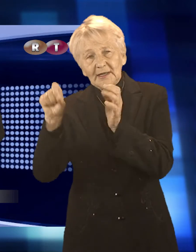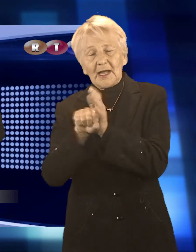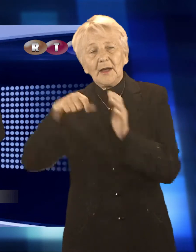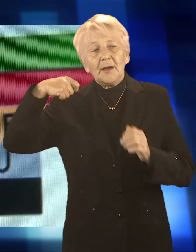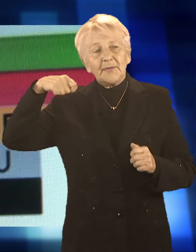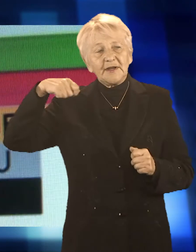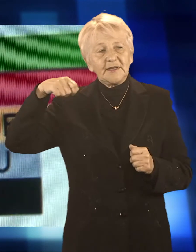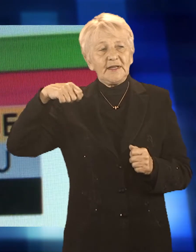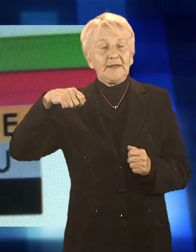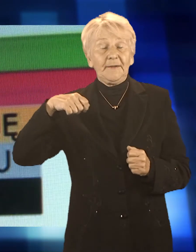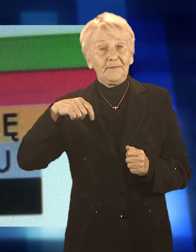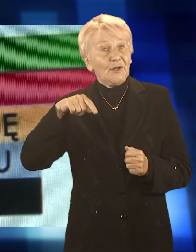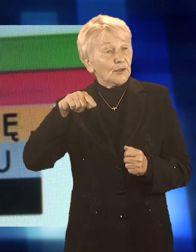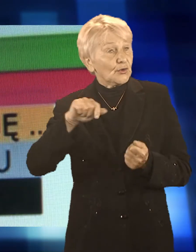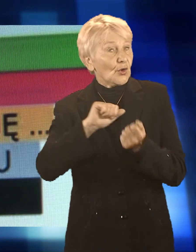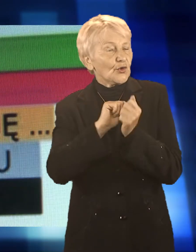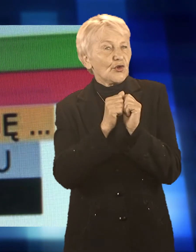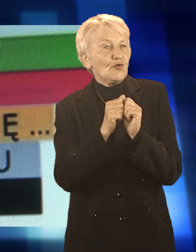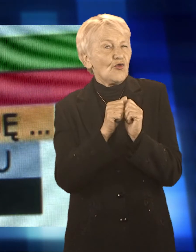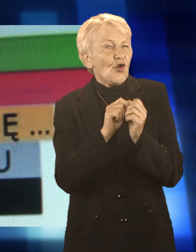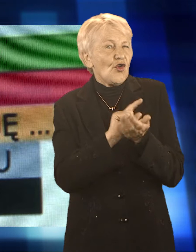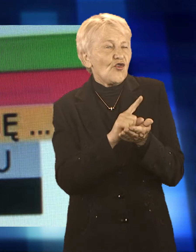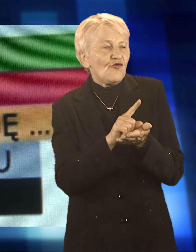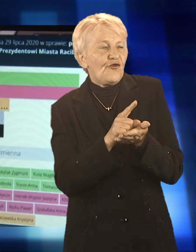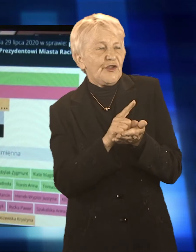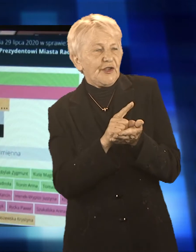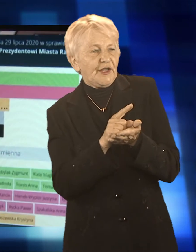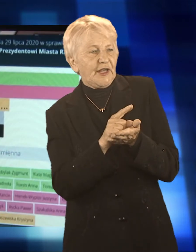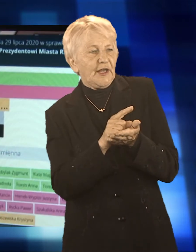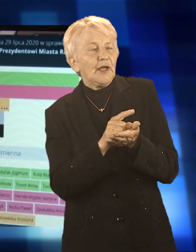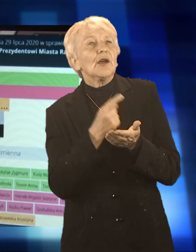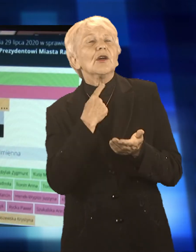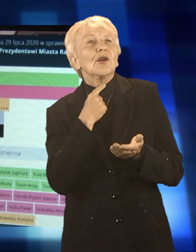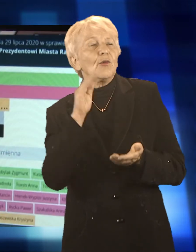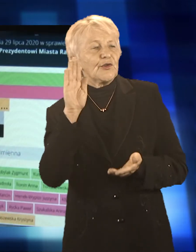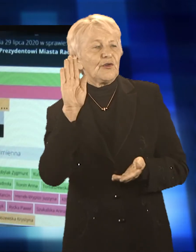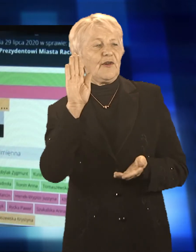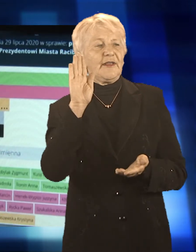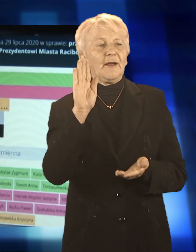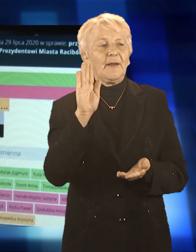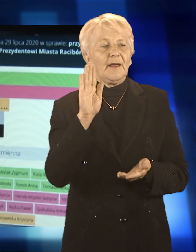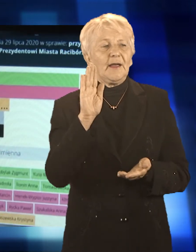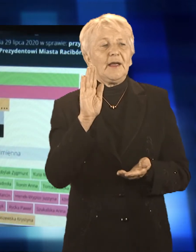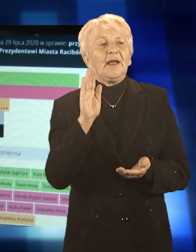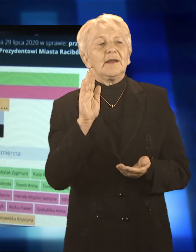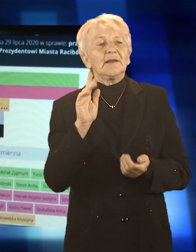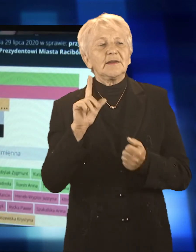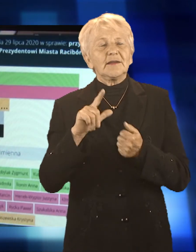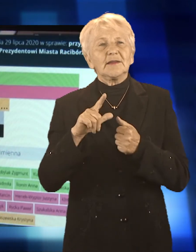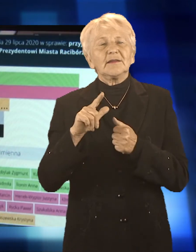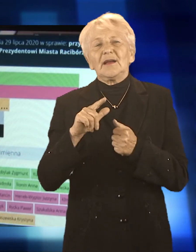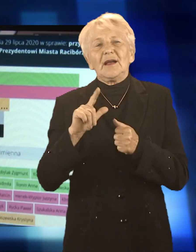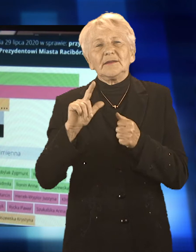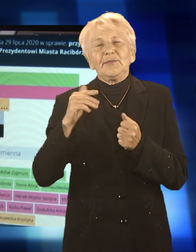materiale. Oto wyniki sesyjnego głosowania nad wotum zaufania dla prezydenta miasta za 2019 rok. 11 do